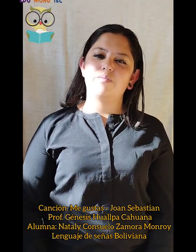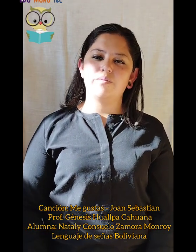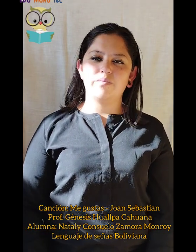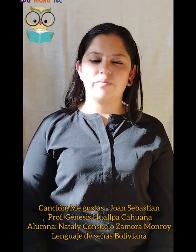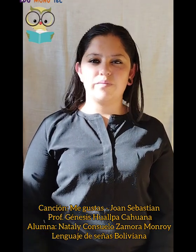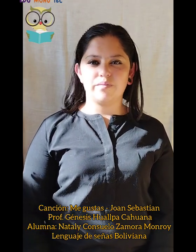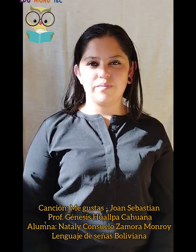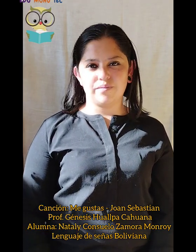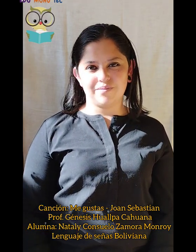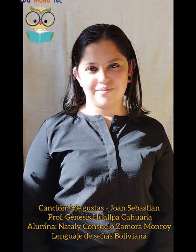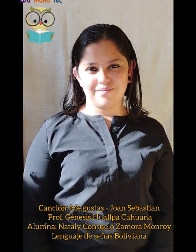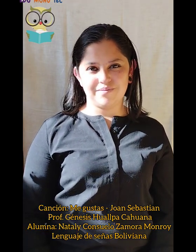¡Suscríbete alино!